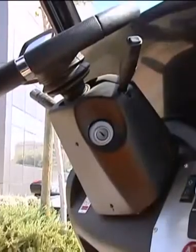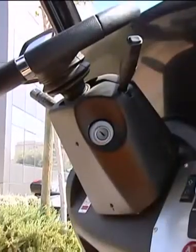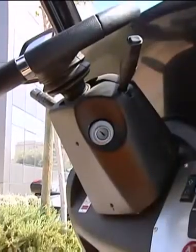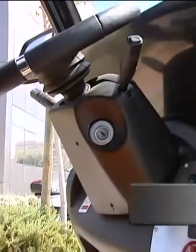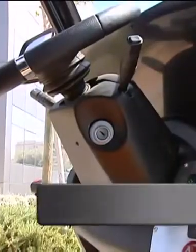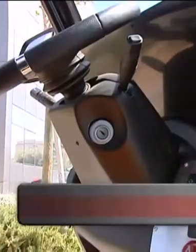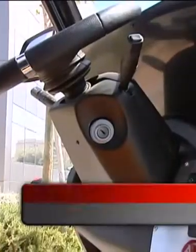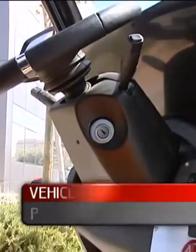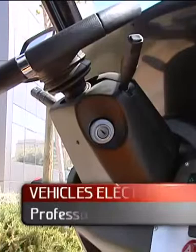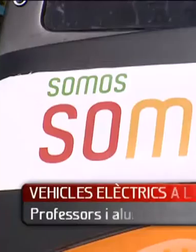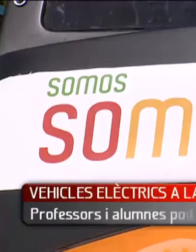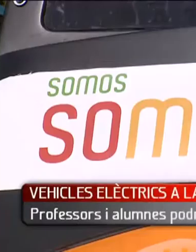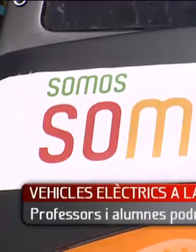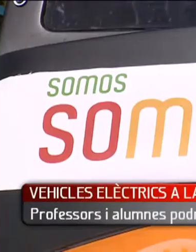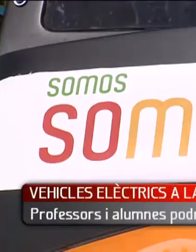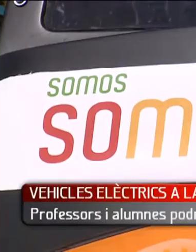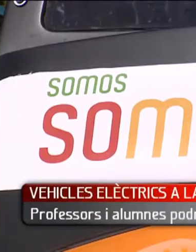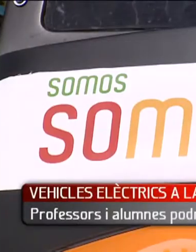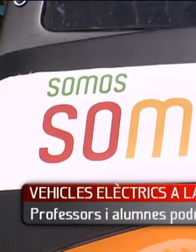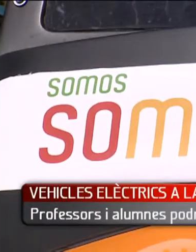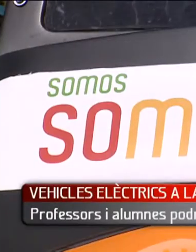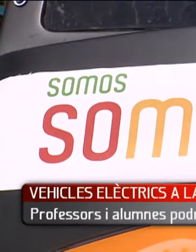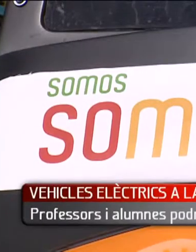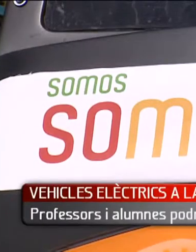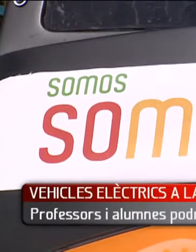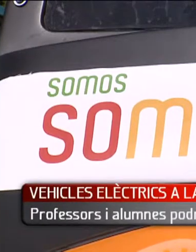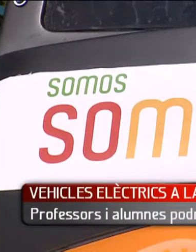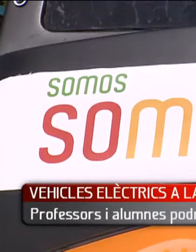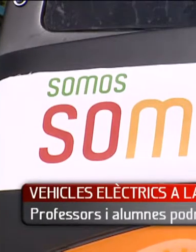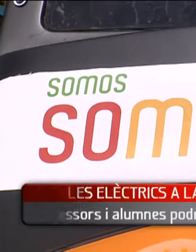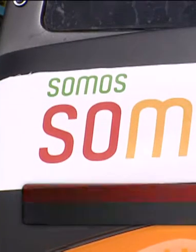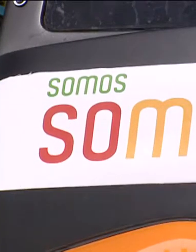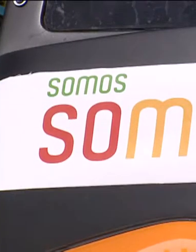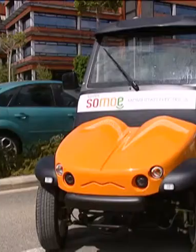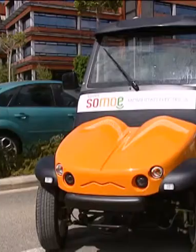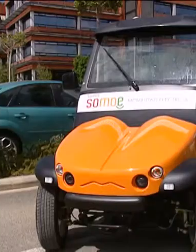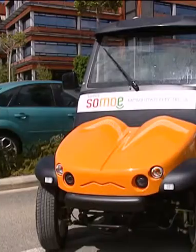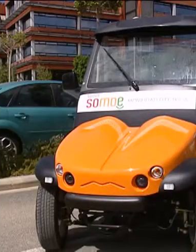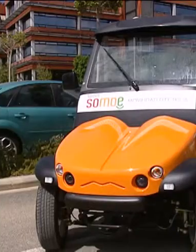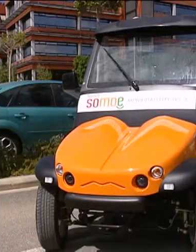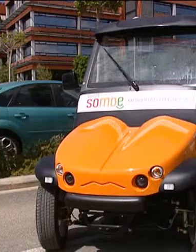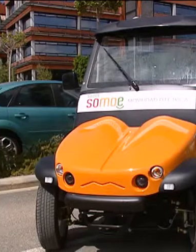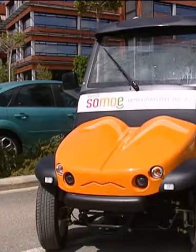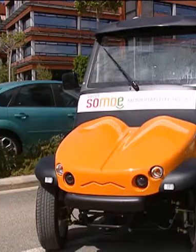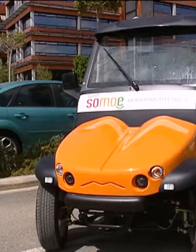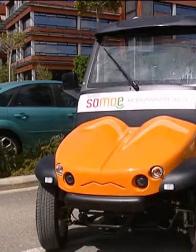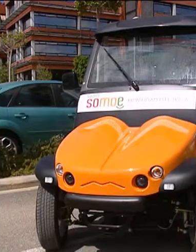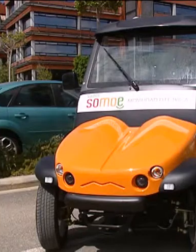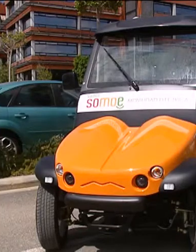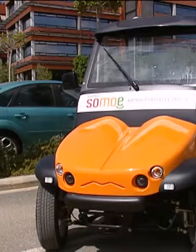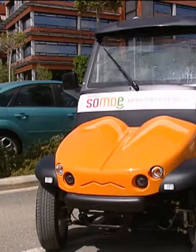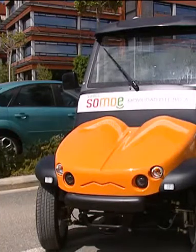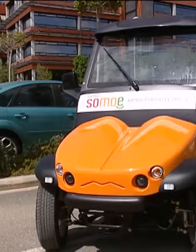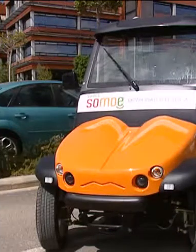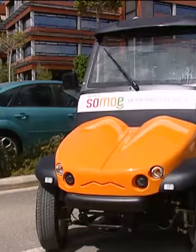però... L'aprenent ja està arrancada. Sin cascó. Ahí sí que salgrem, vamos, en tot.